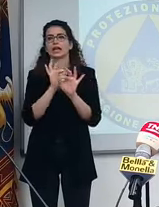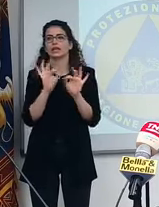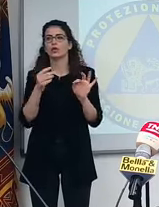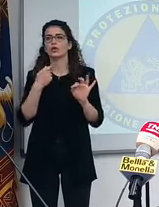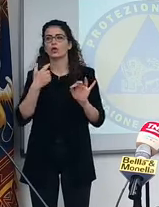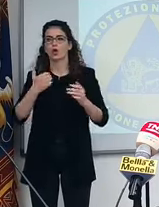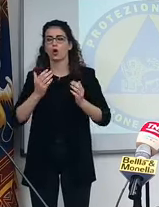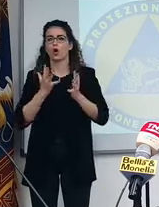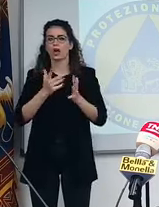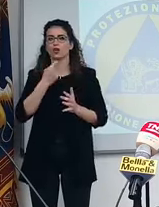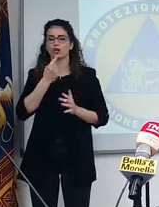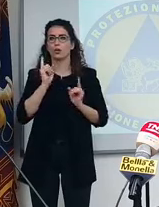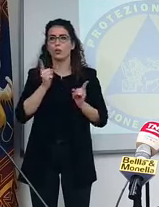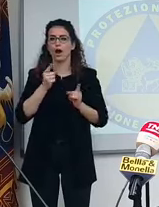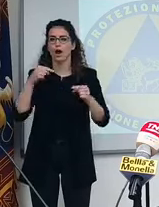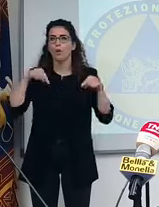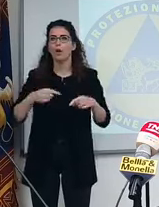freddo.